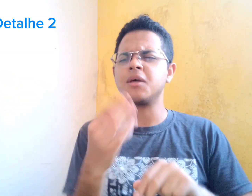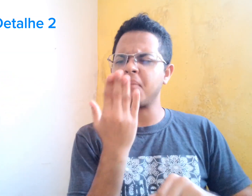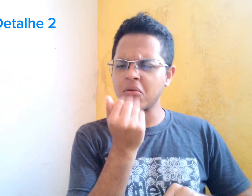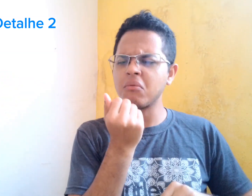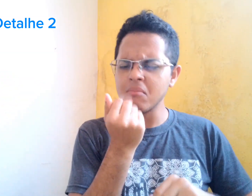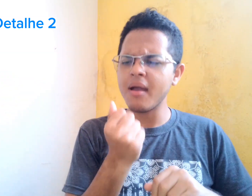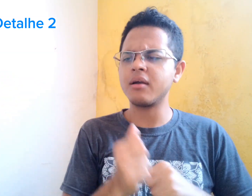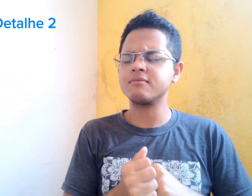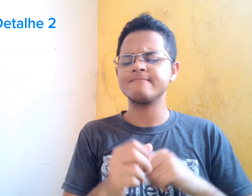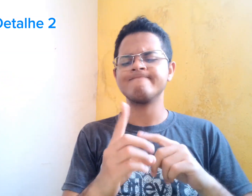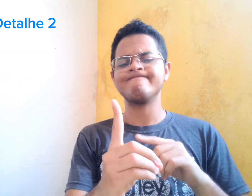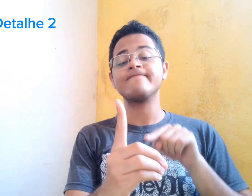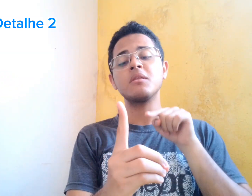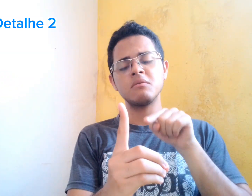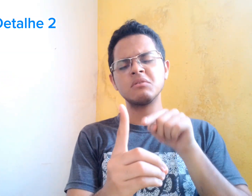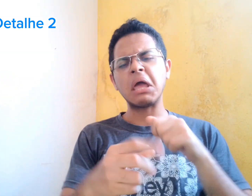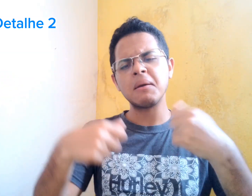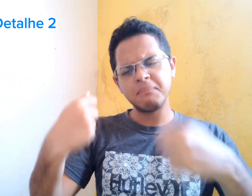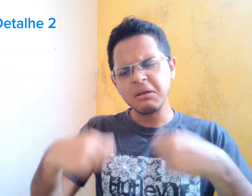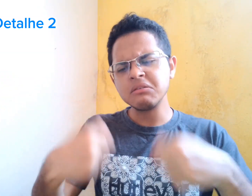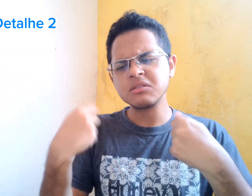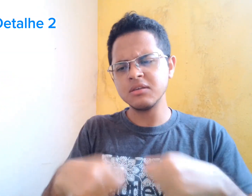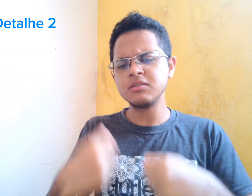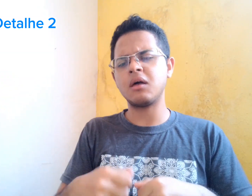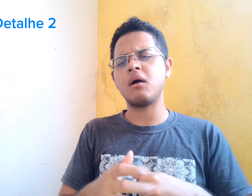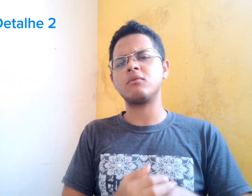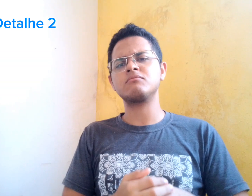na mesa para poder comer. De uma maneira bem trava.